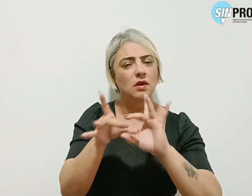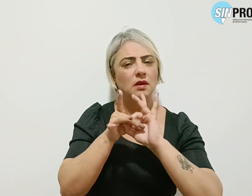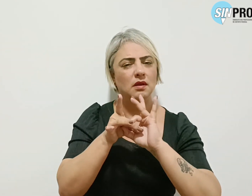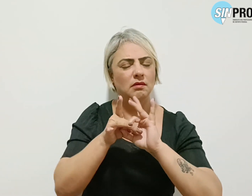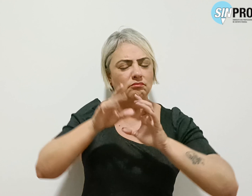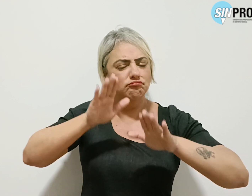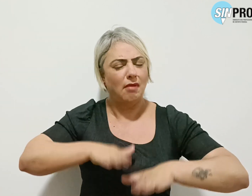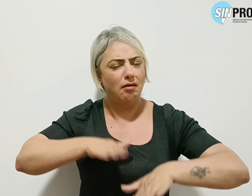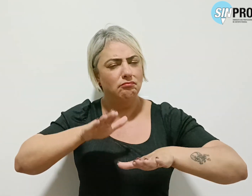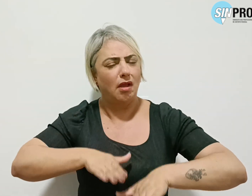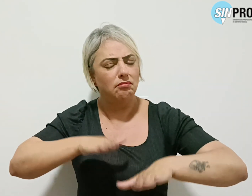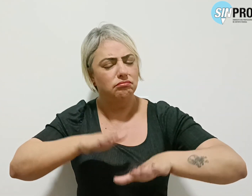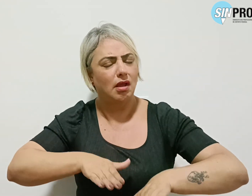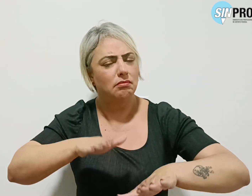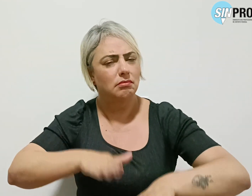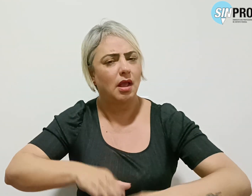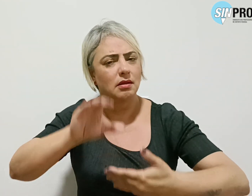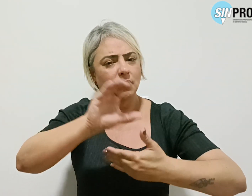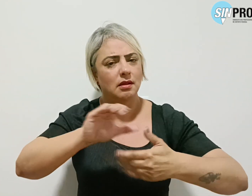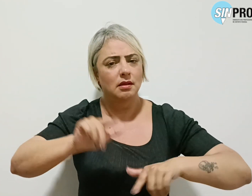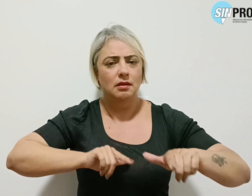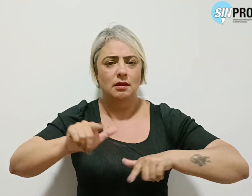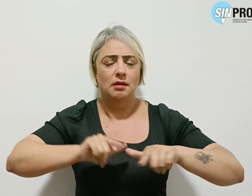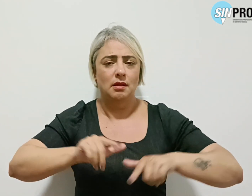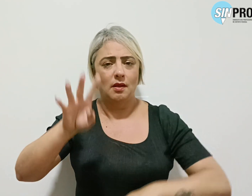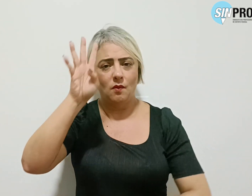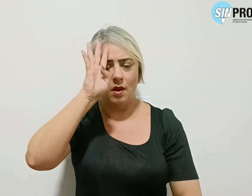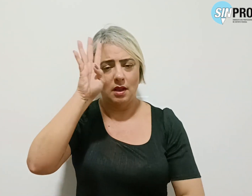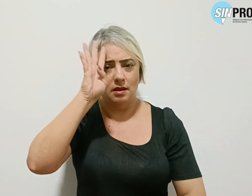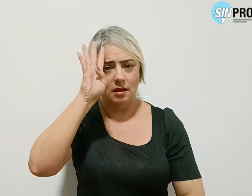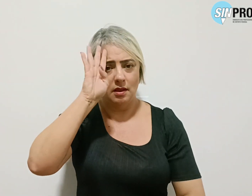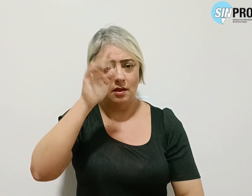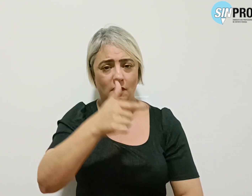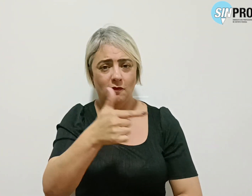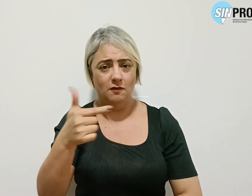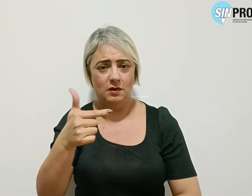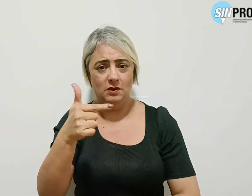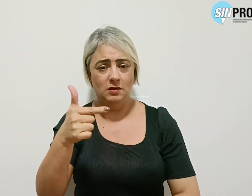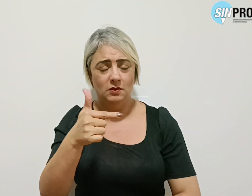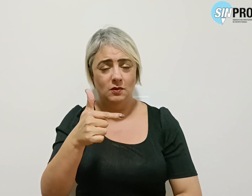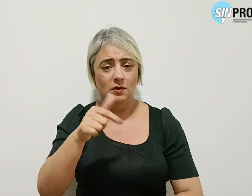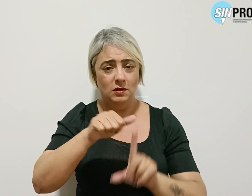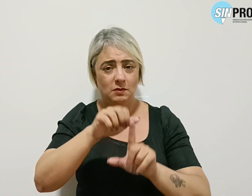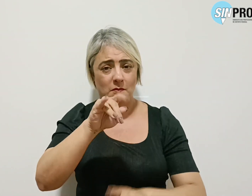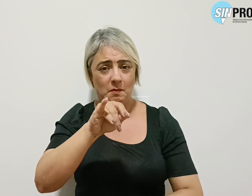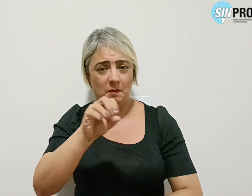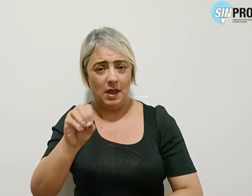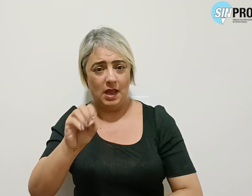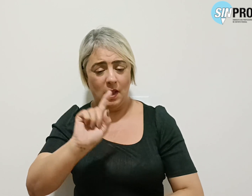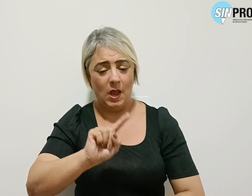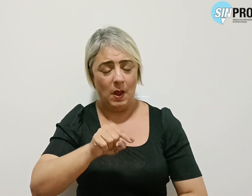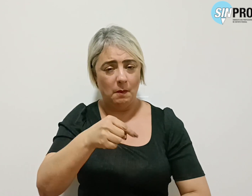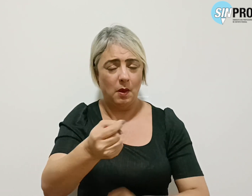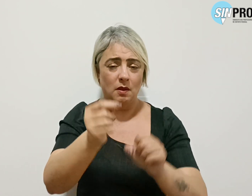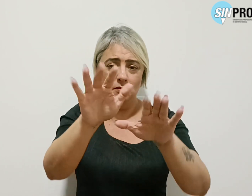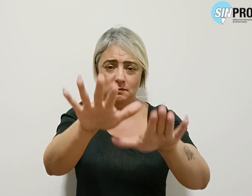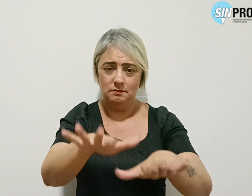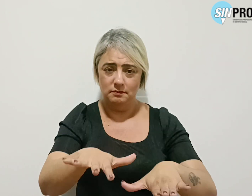Marcha da Classe Trabalhadora nesta quarta-feira, 22 do 5. Após a Assembleia, a